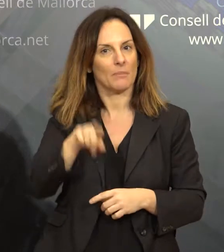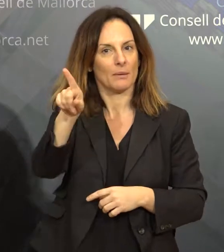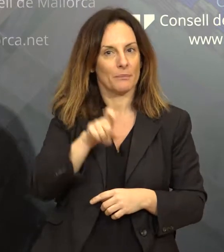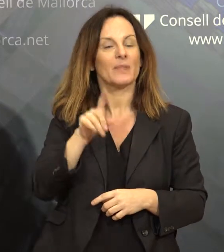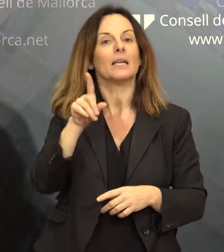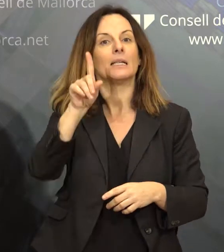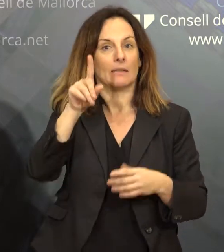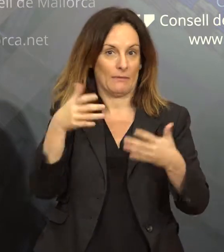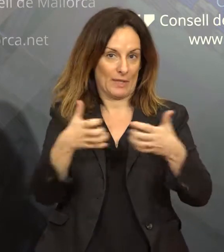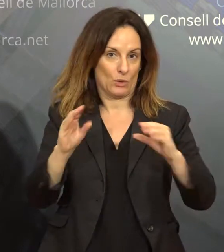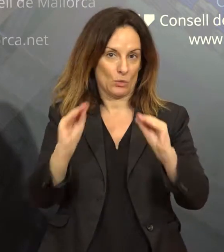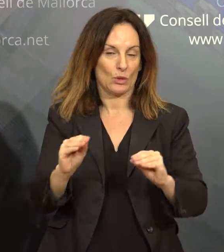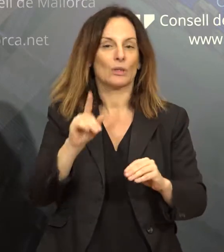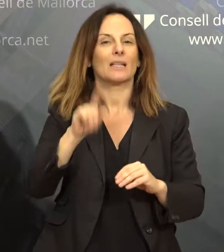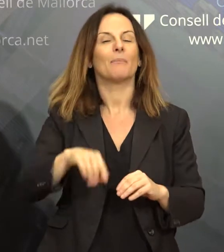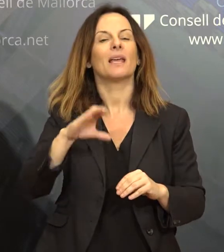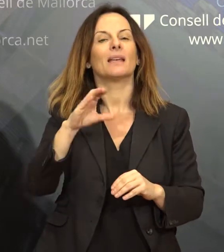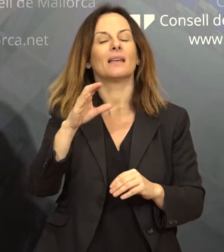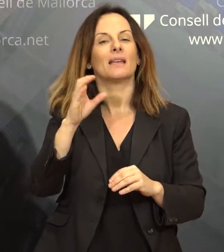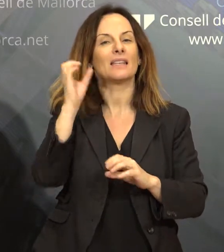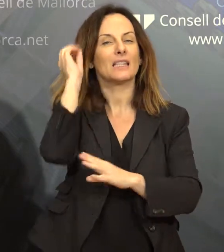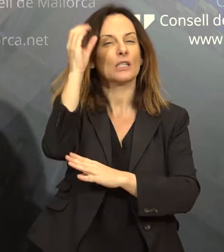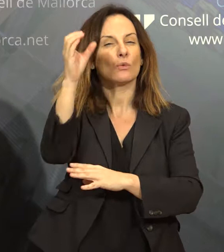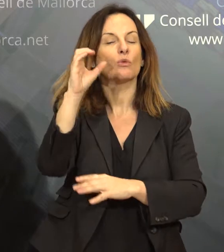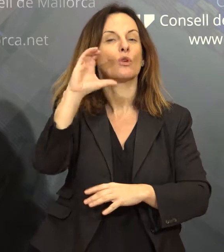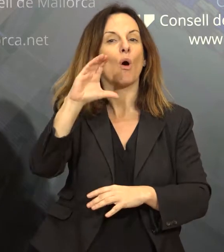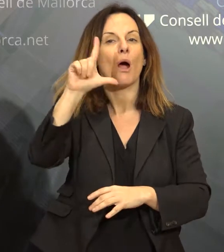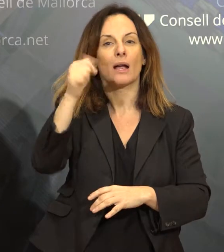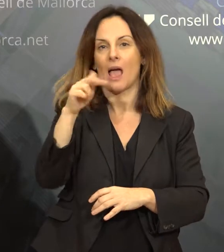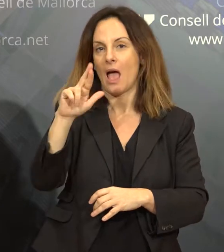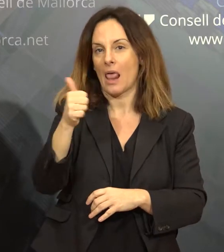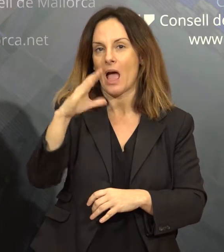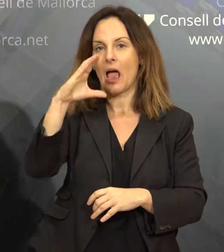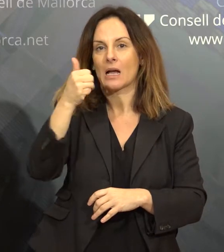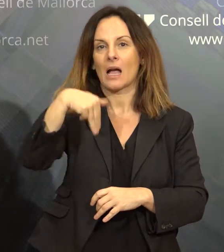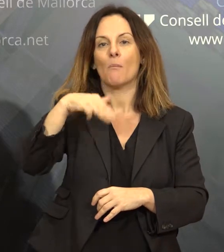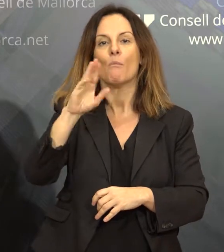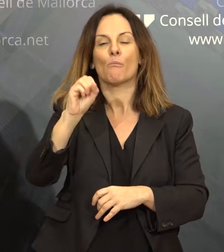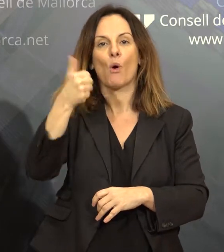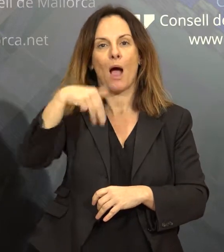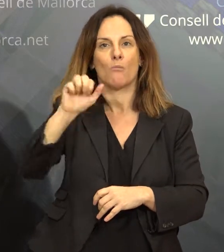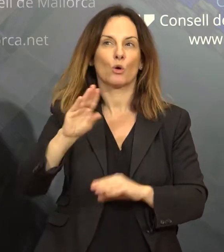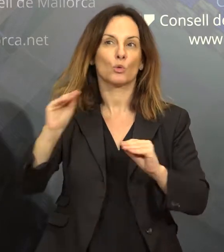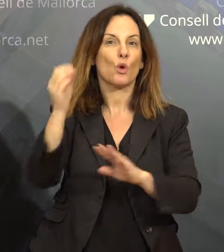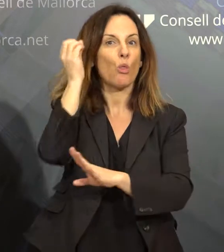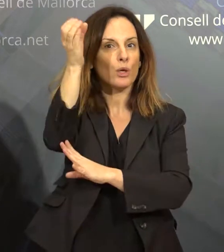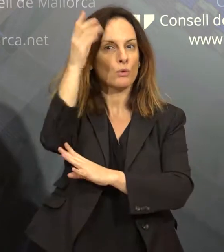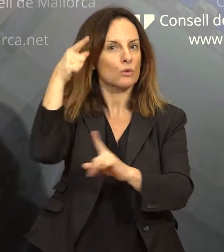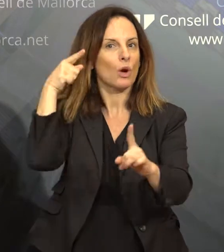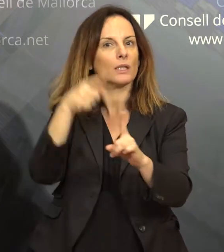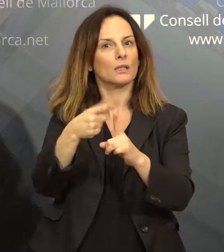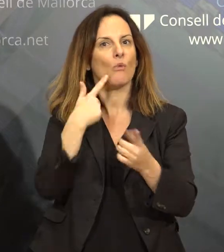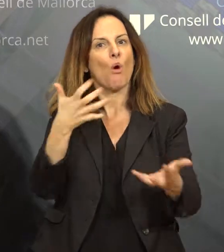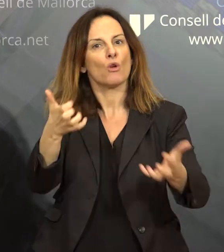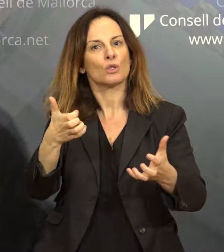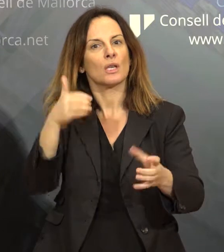el discurso magnífico que hizo para conseguir el voto a les moueres en España i, clar, com no podia